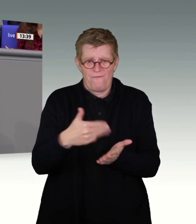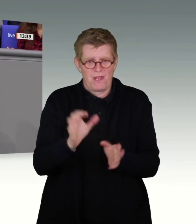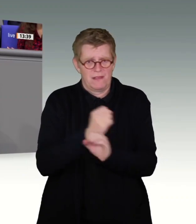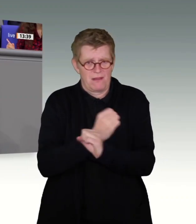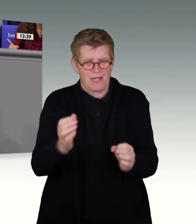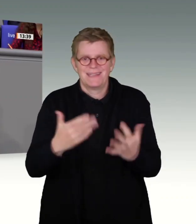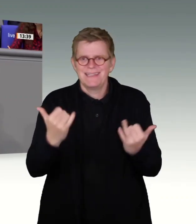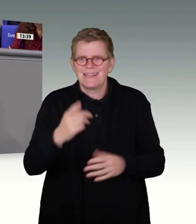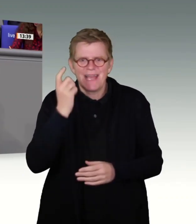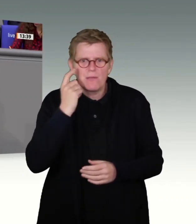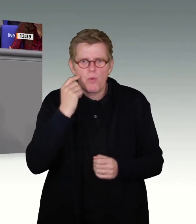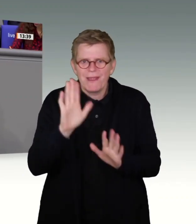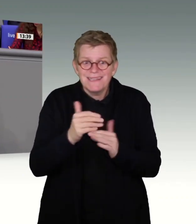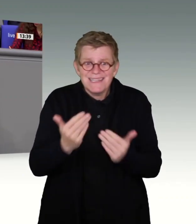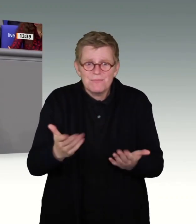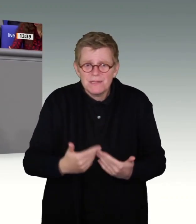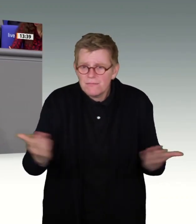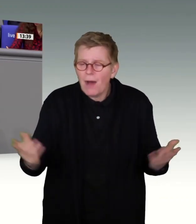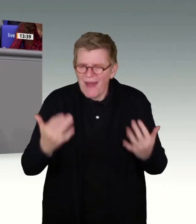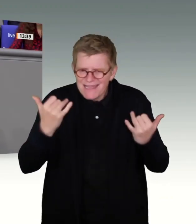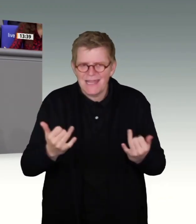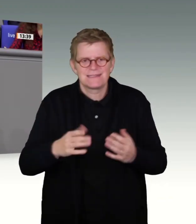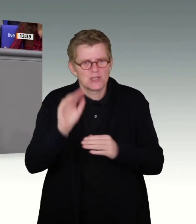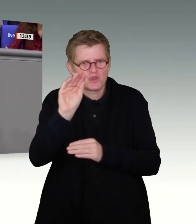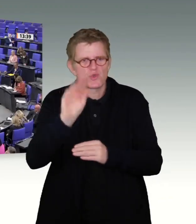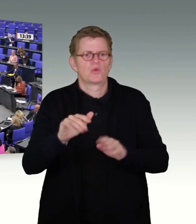nichts im Moment, und wir sorgen dafür, dass es etwas gibt in der Zukunft.